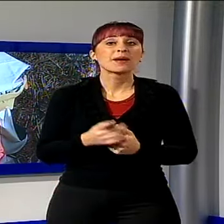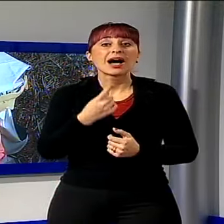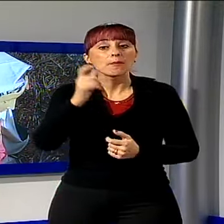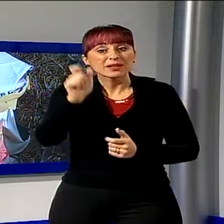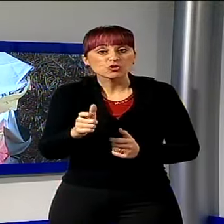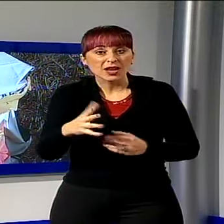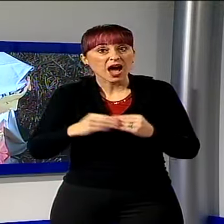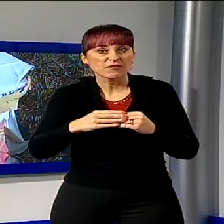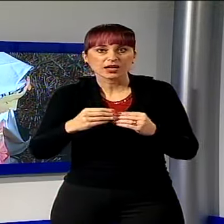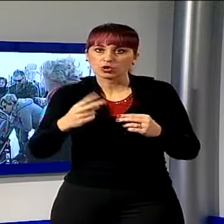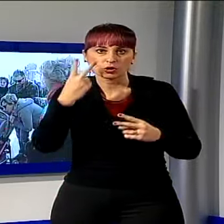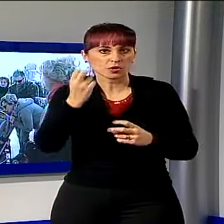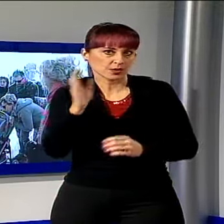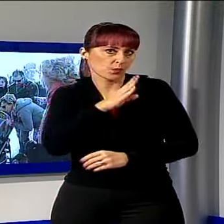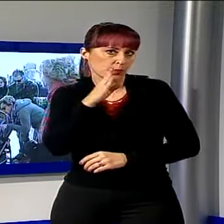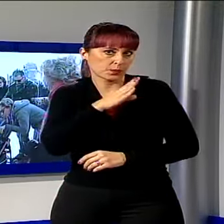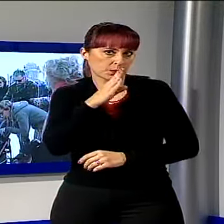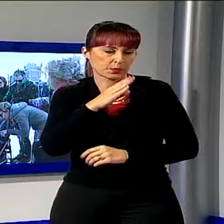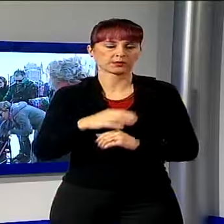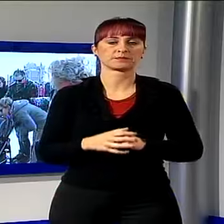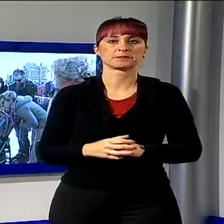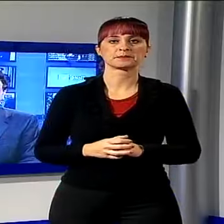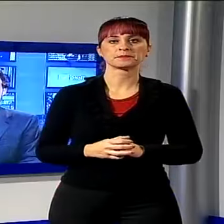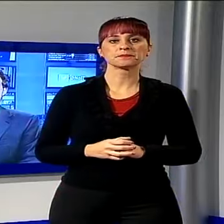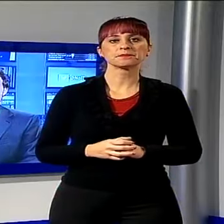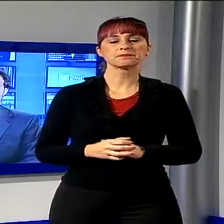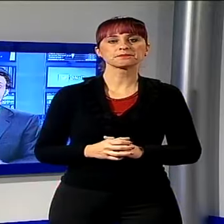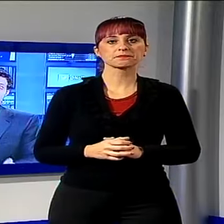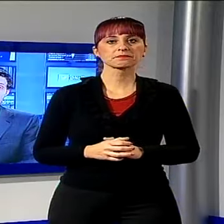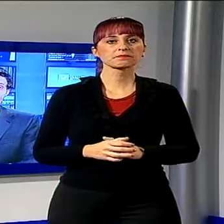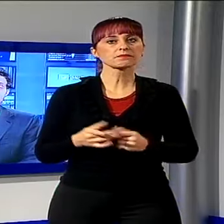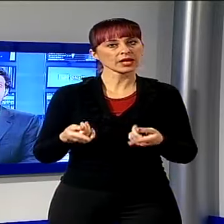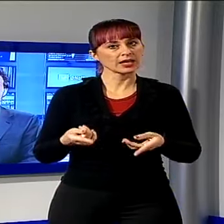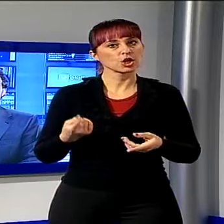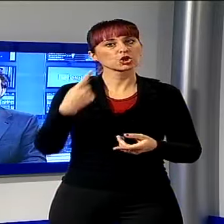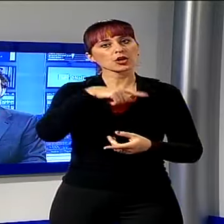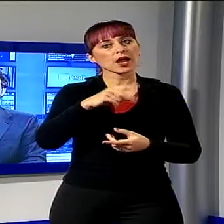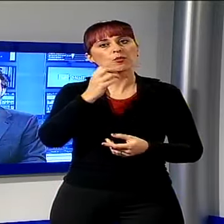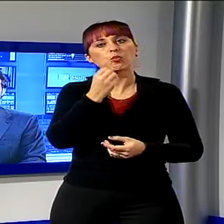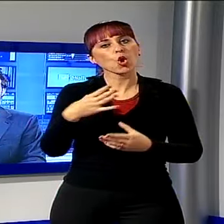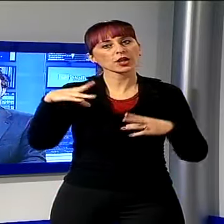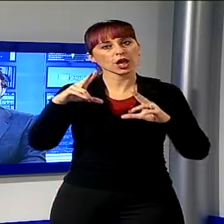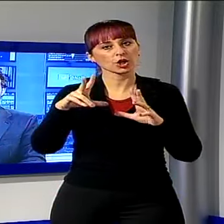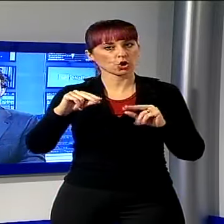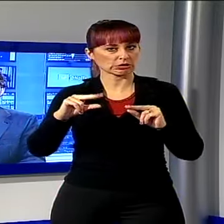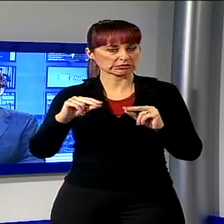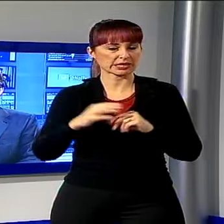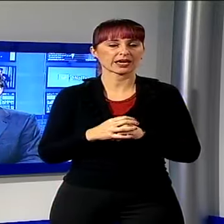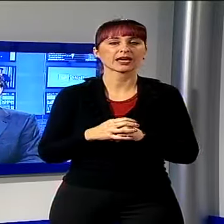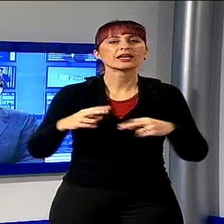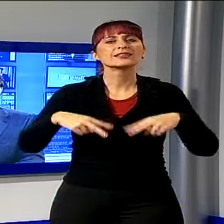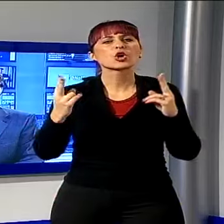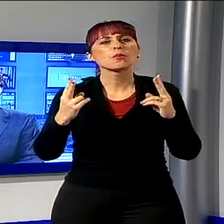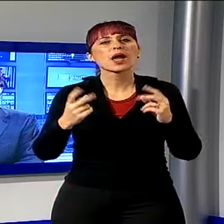stato determinato chi sia stato. Adesso torniamo alle buone notizie e andiamo a scoprire